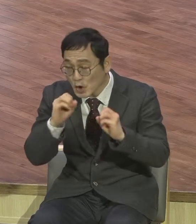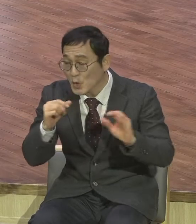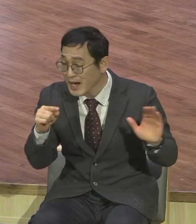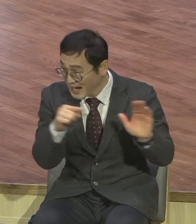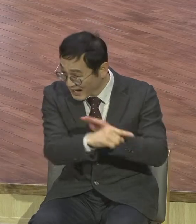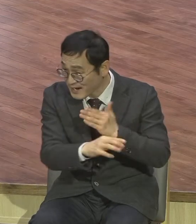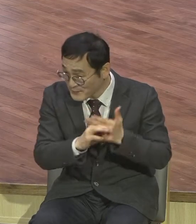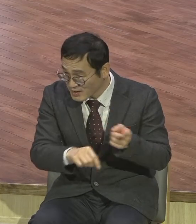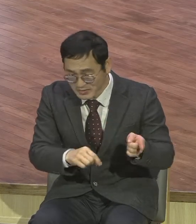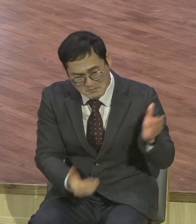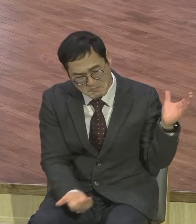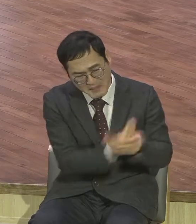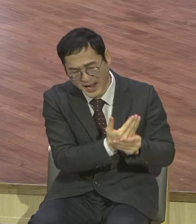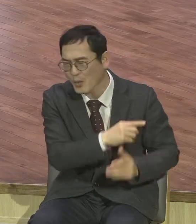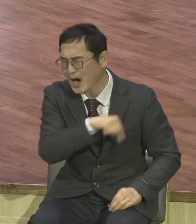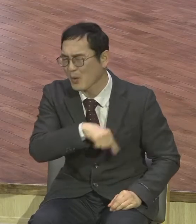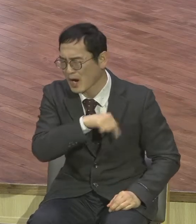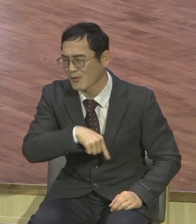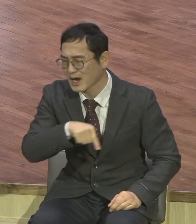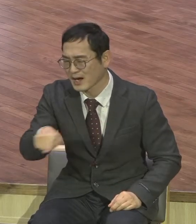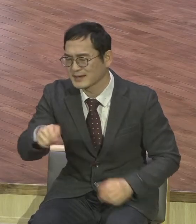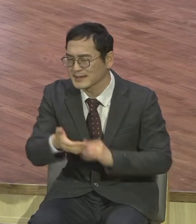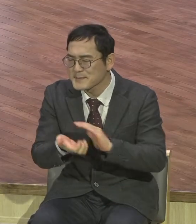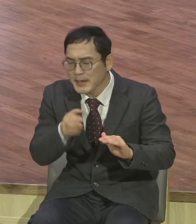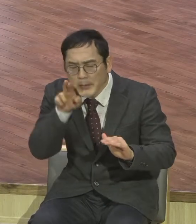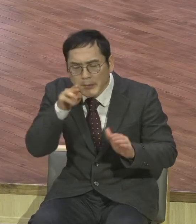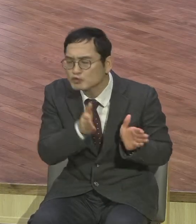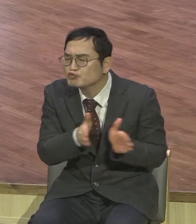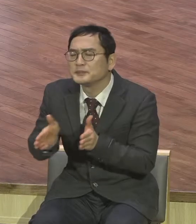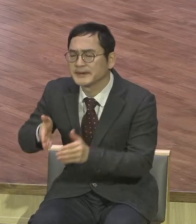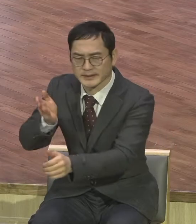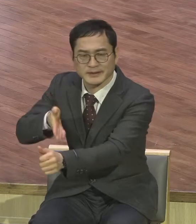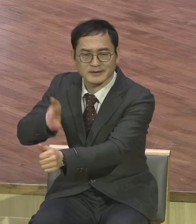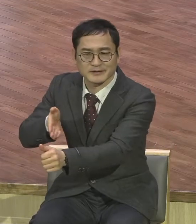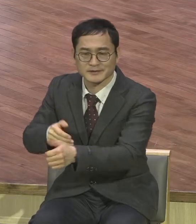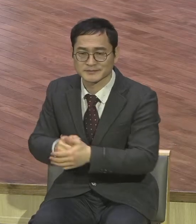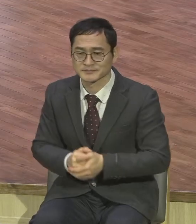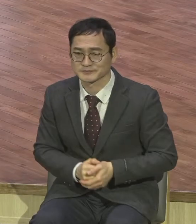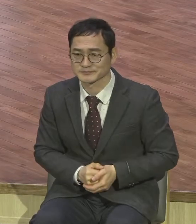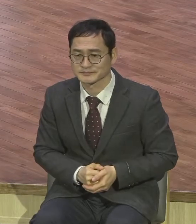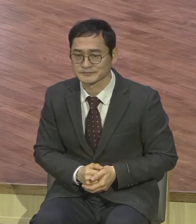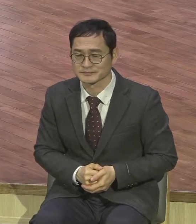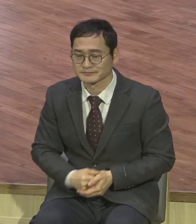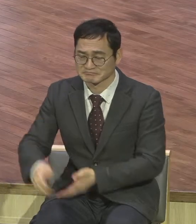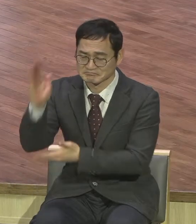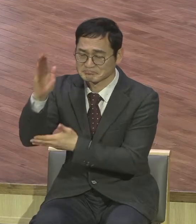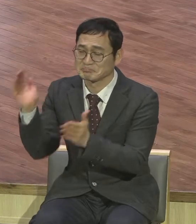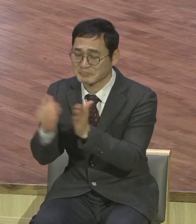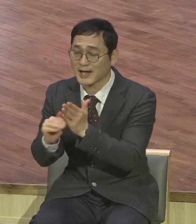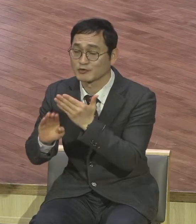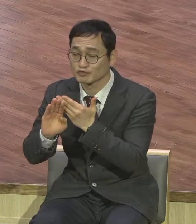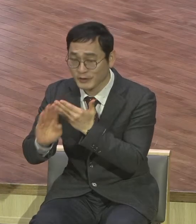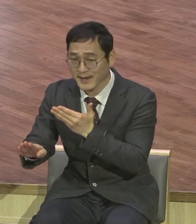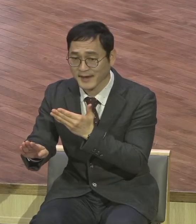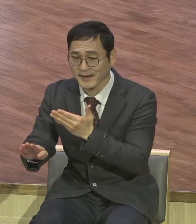대비해라. 영적 싸움하는 데 대비해라. 그리고 이 말씀을 마치신 후에 예수님께서는 다시금